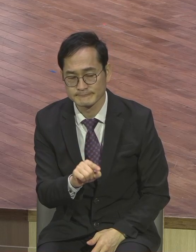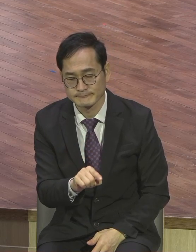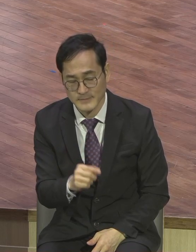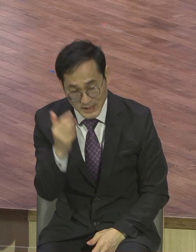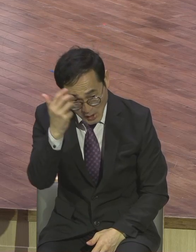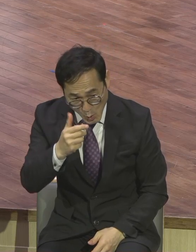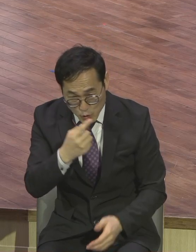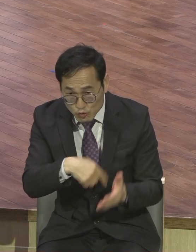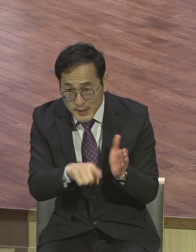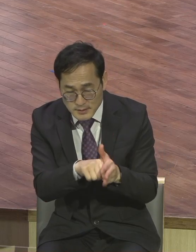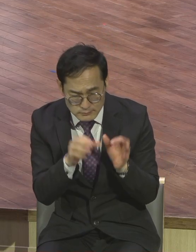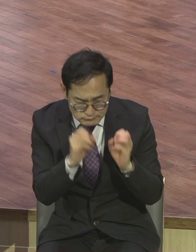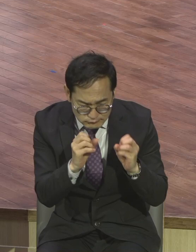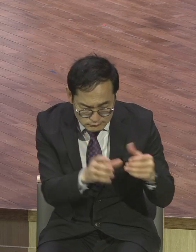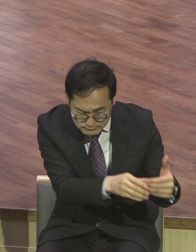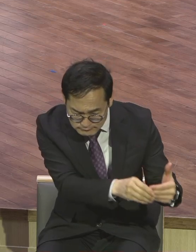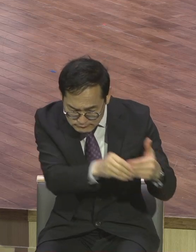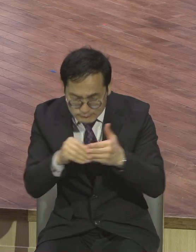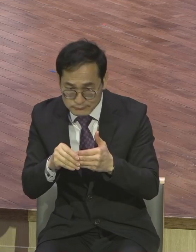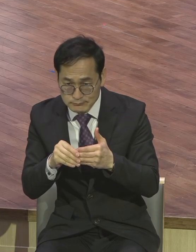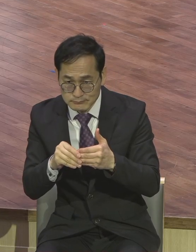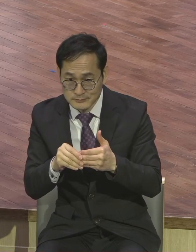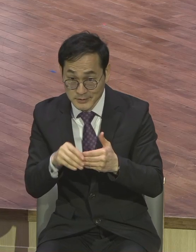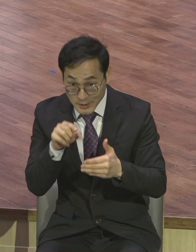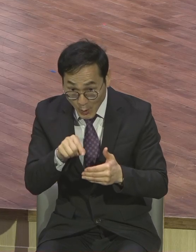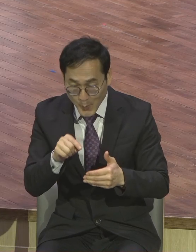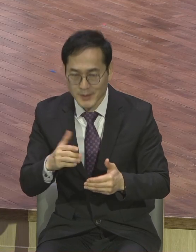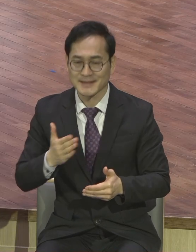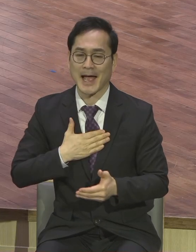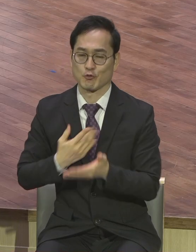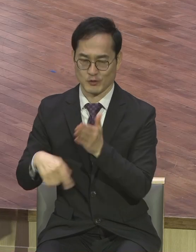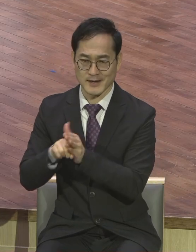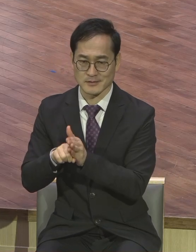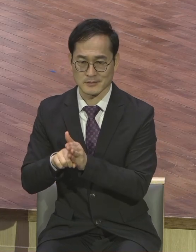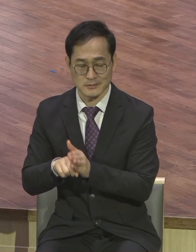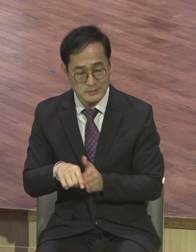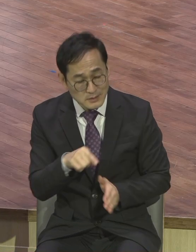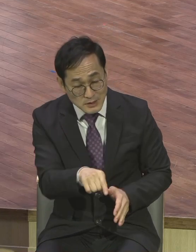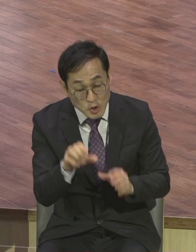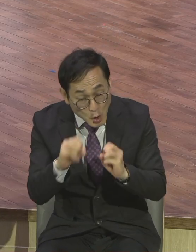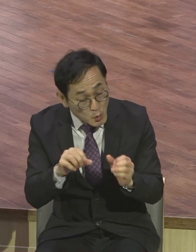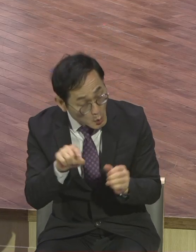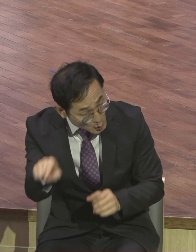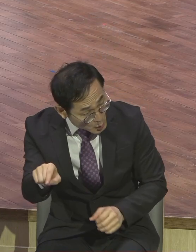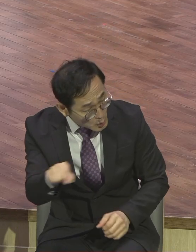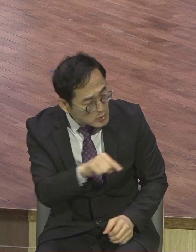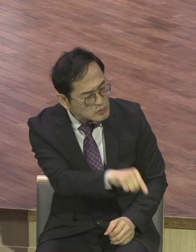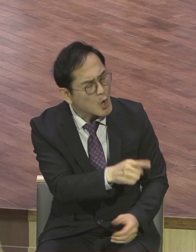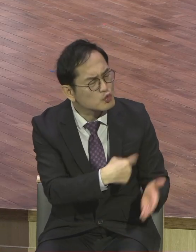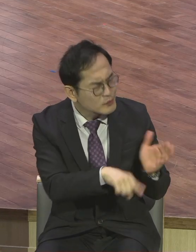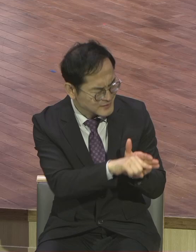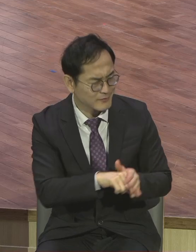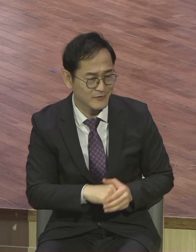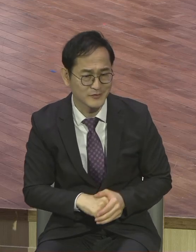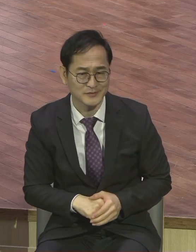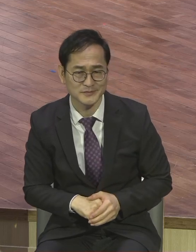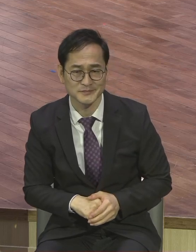하느냐? 너를 위한 삶이다. 너를 위한 삶. 이 영적인 비밀을 알아야 돼요.